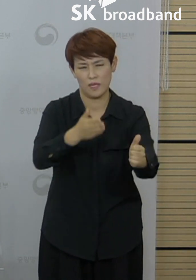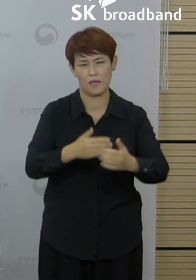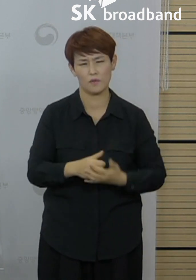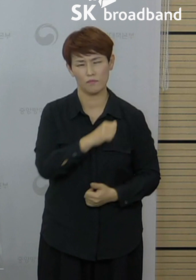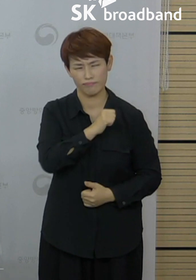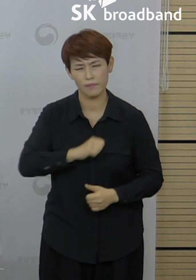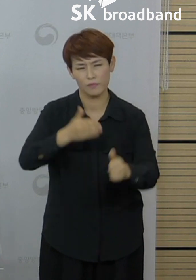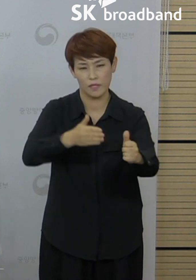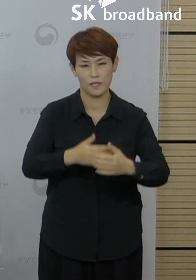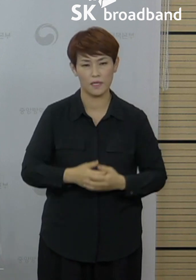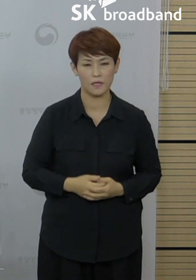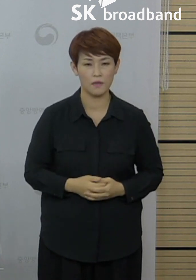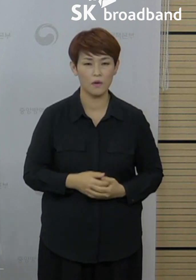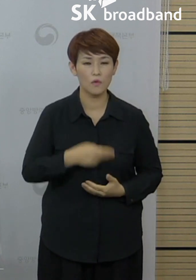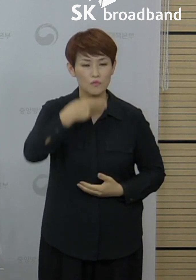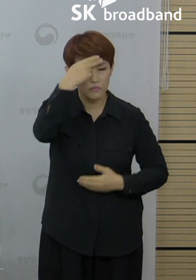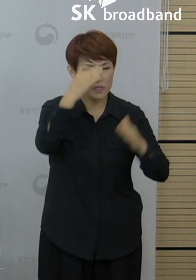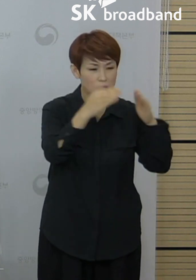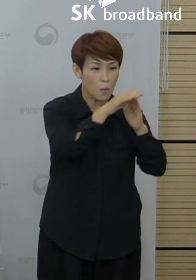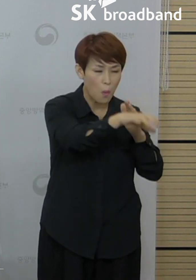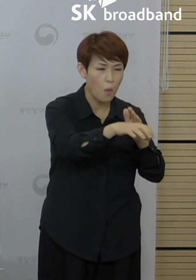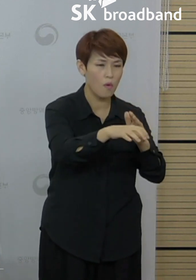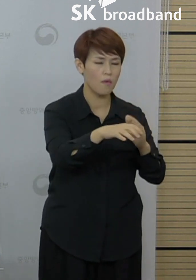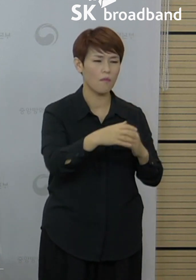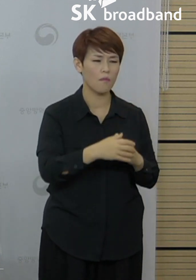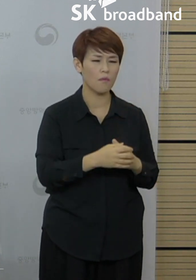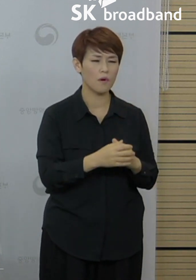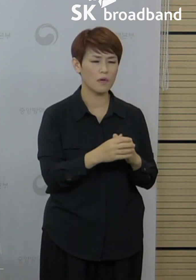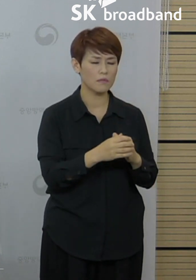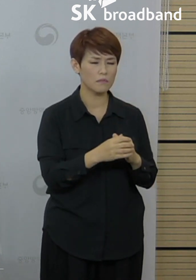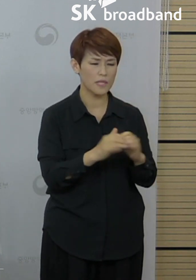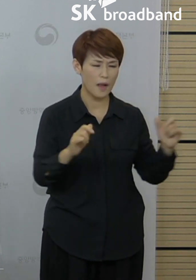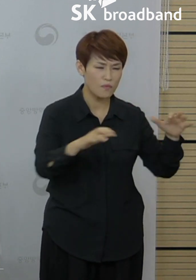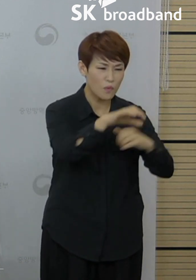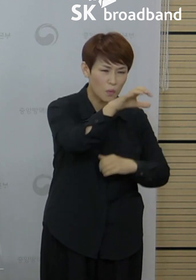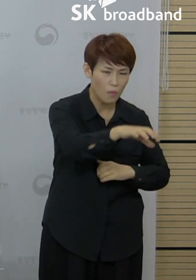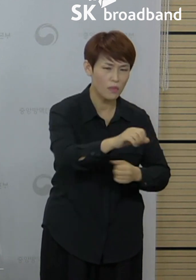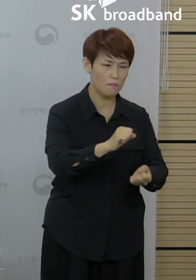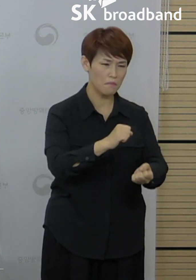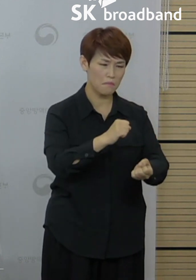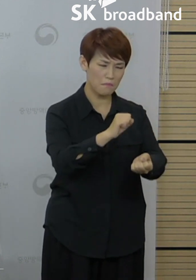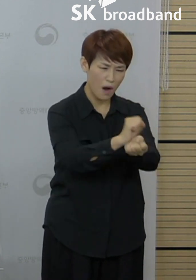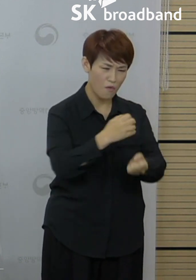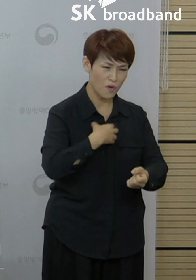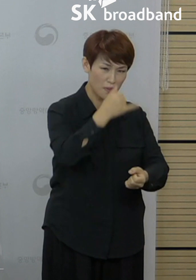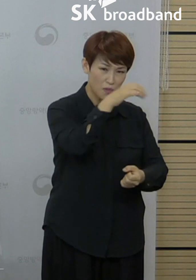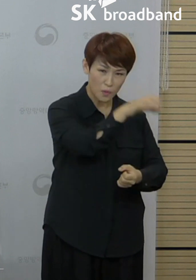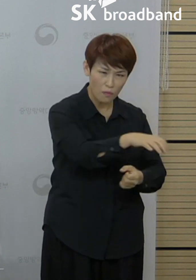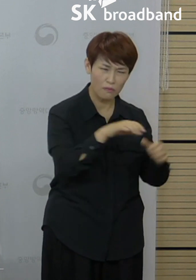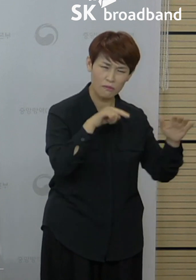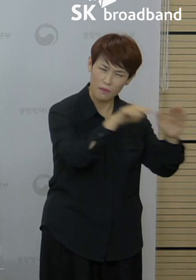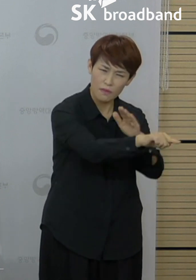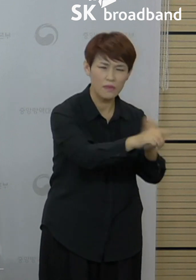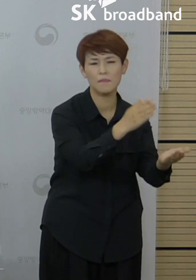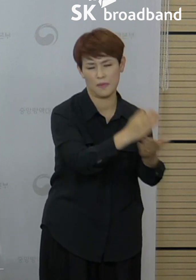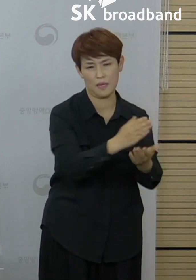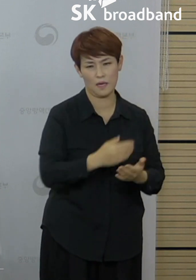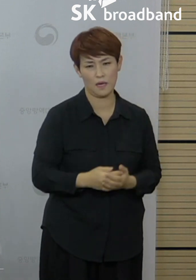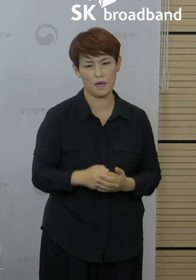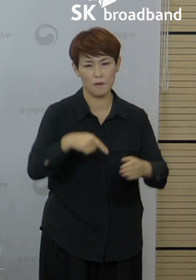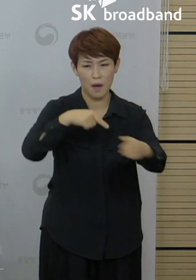유흥업소 등과 같은 고위험시설 출입도 피하시고 실내활동이나 또는 위험도가 높은 실외활동 시에는